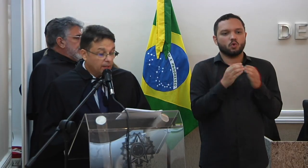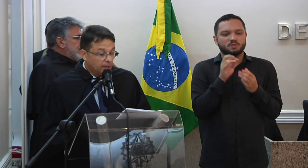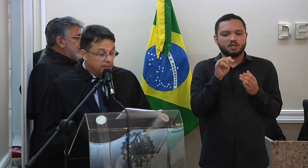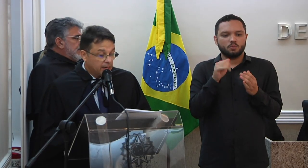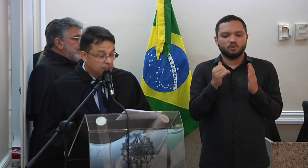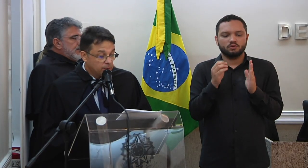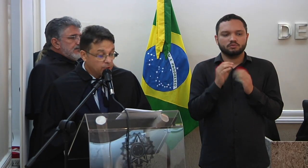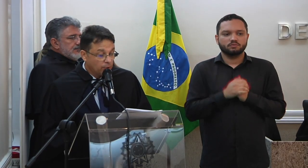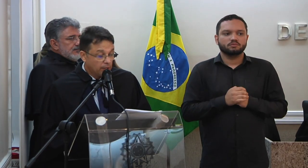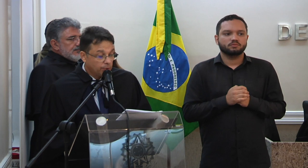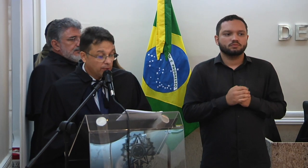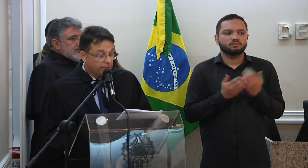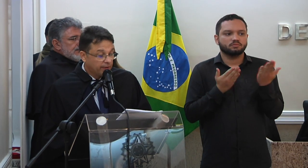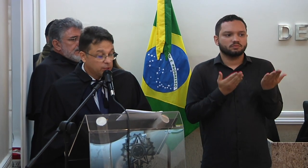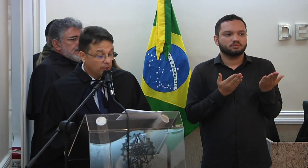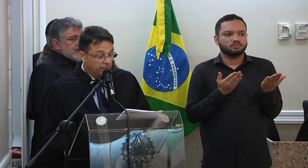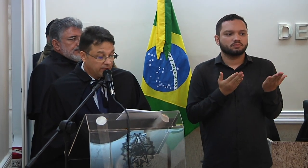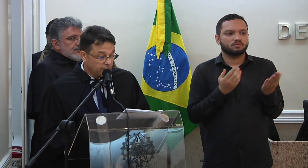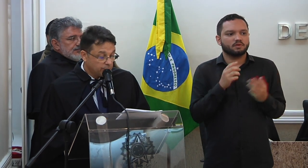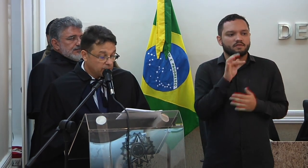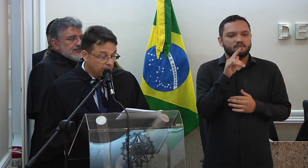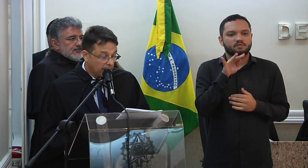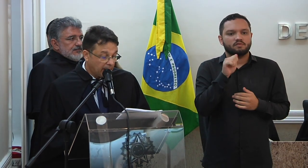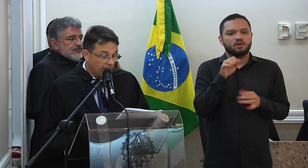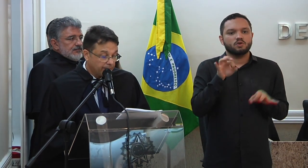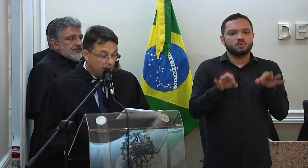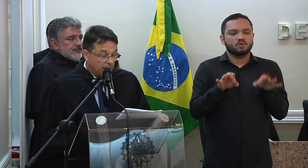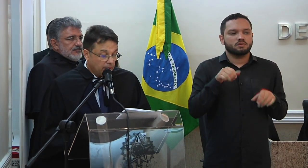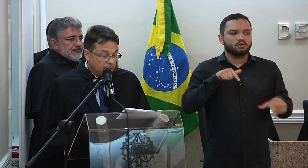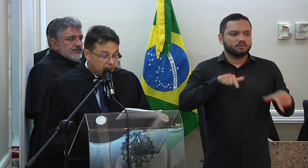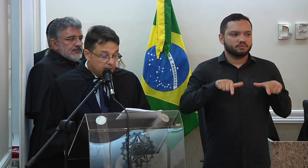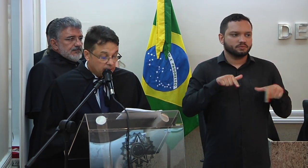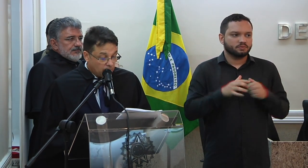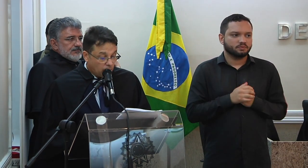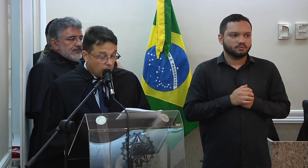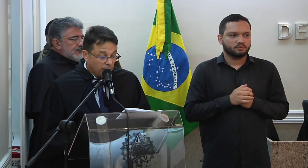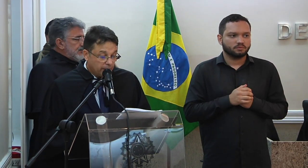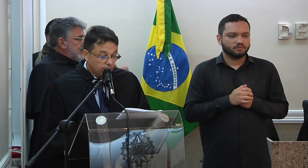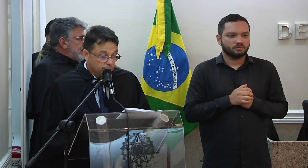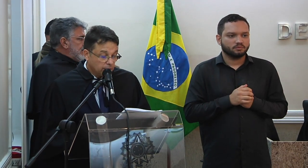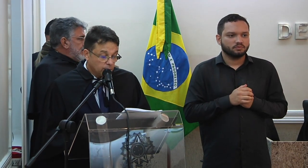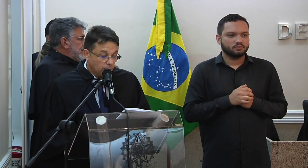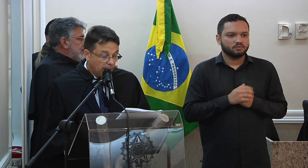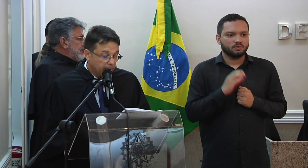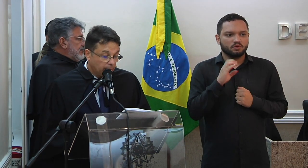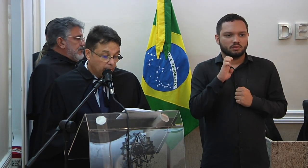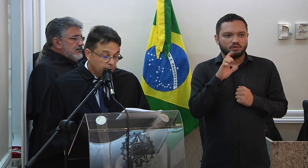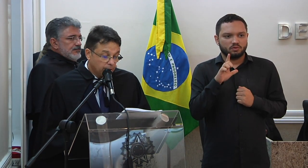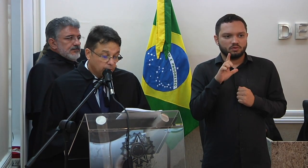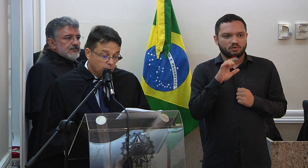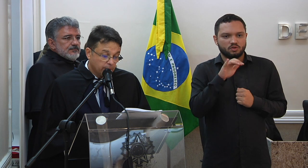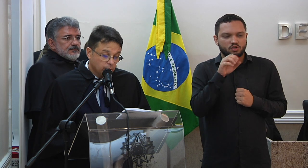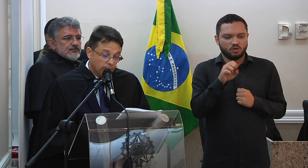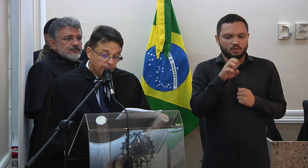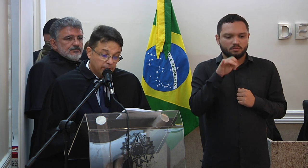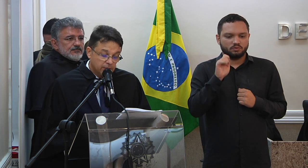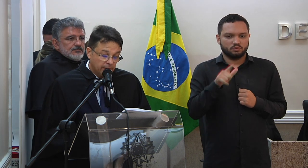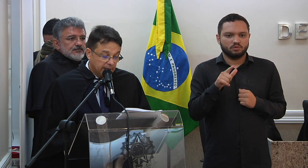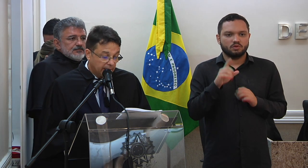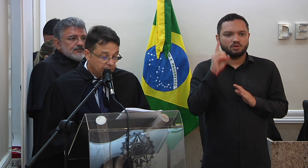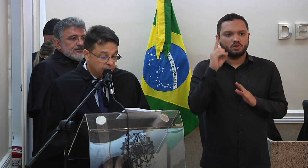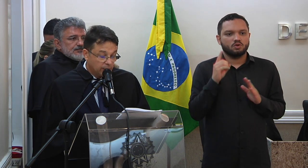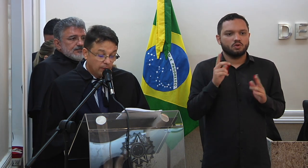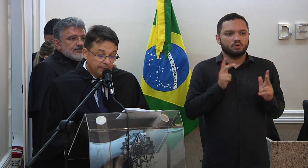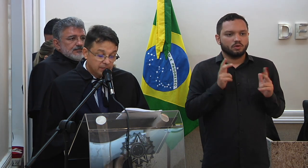excelentíssima senhora doutora Fátima Oliveira juíza do trabalho senhor coronel Jano Emanuel diretor de pessoal da